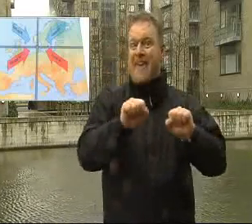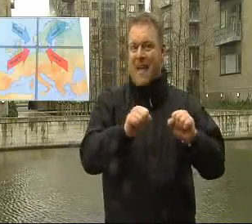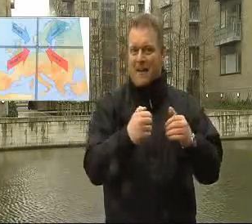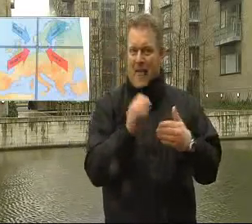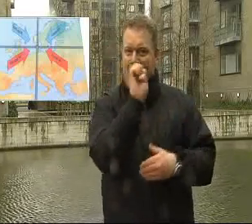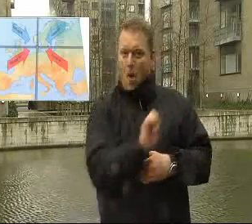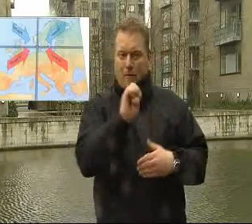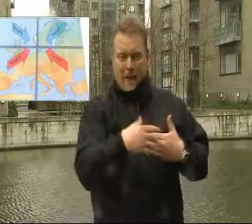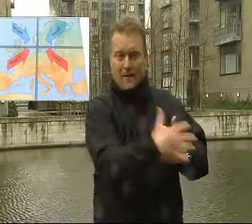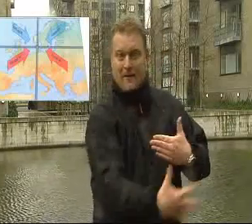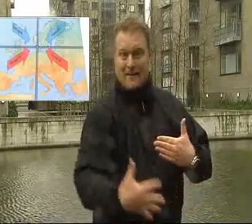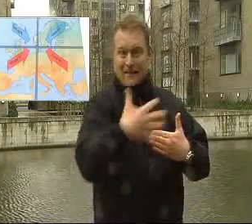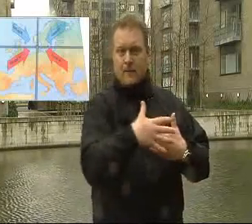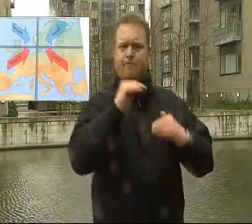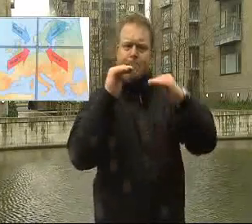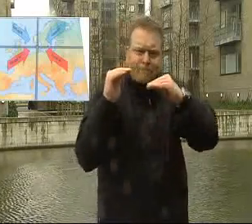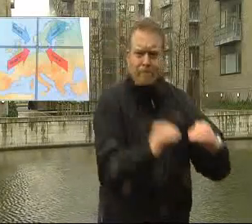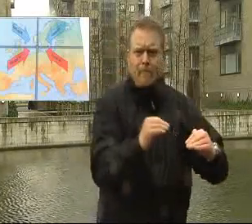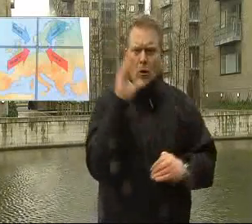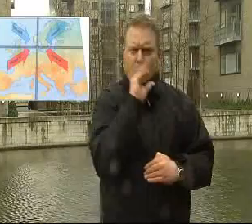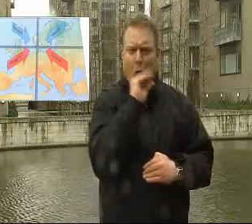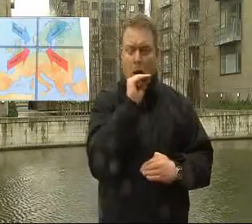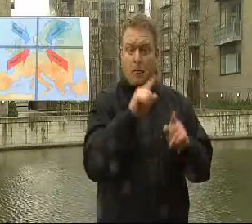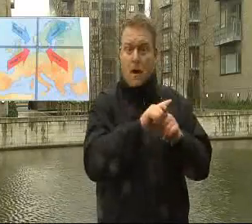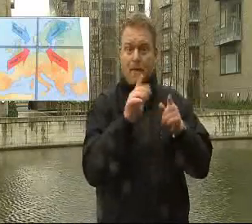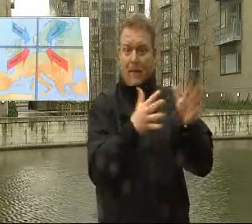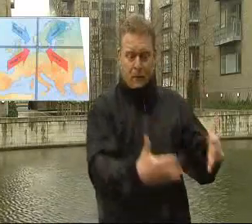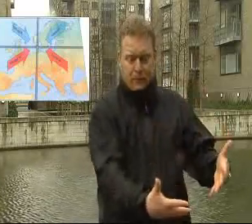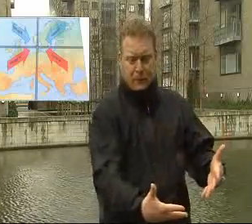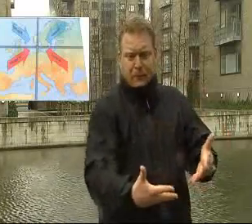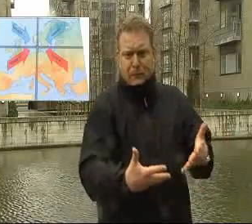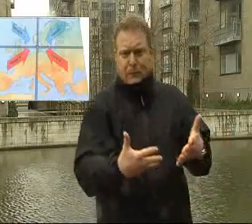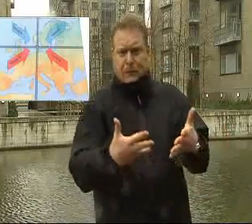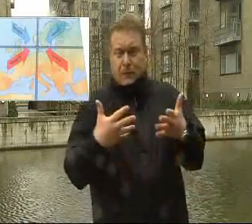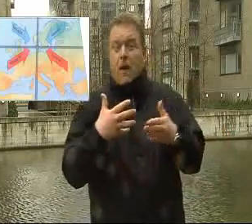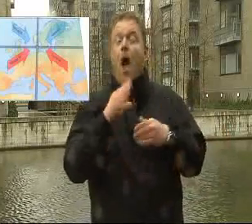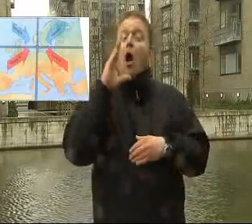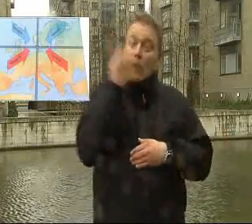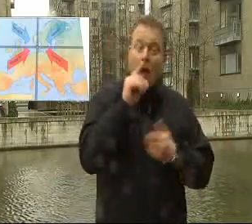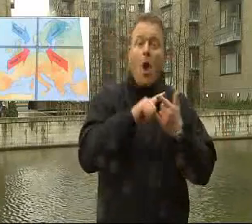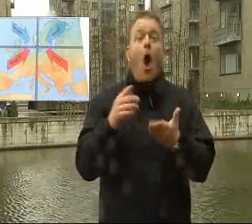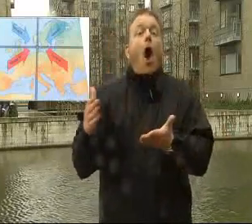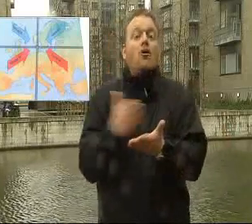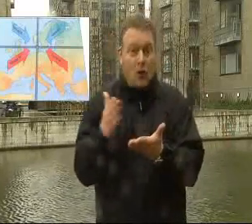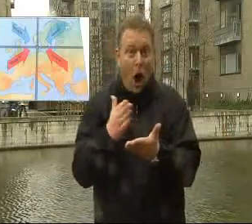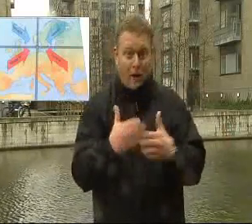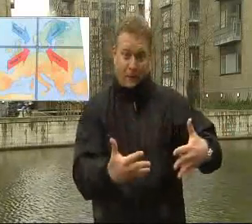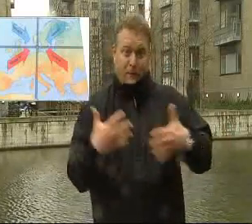Om vinteren bliver det europæiske kontinent stærkt ned i kølet. Det betyder, vinden herfra er både kold og tør. Sydøstenvind er derfor ensbetydende